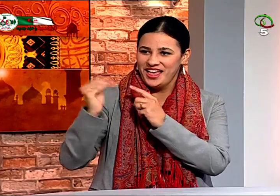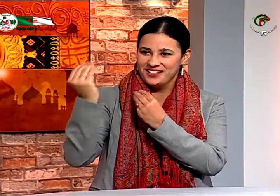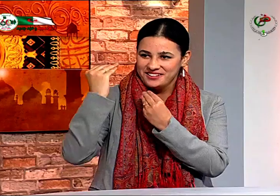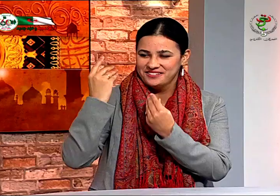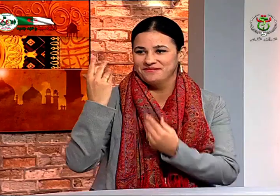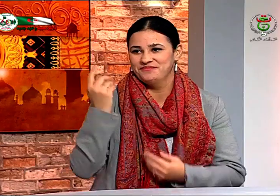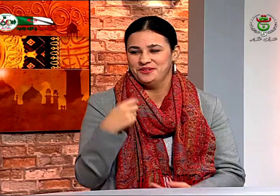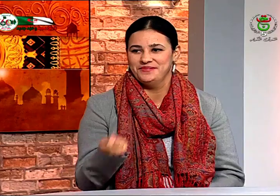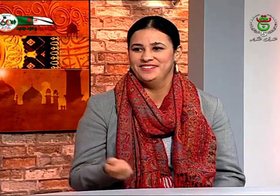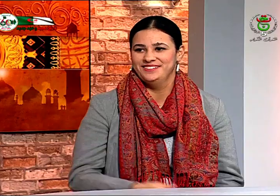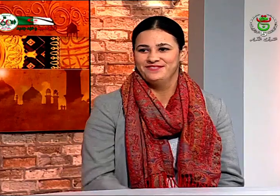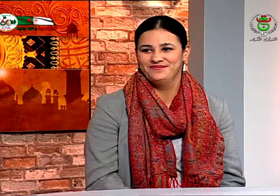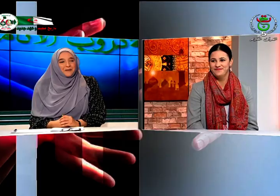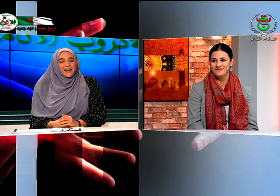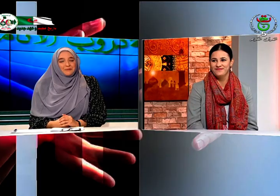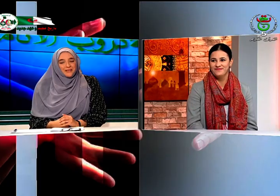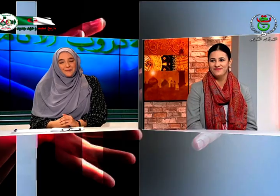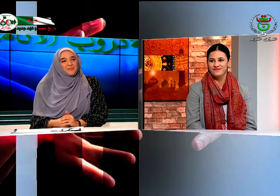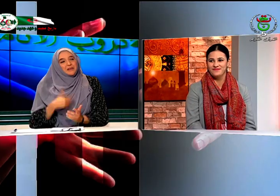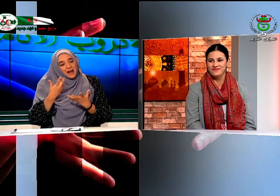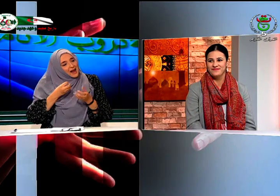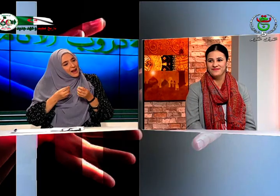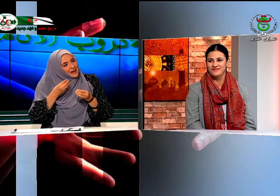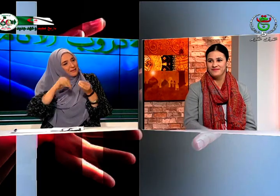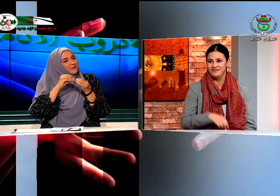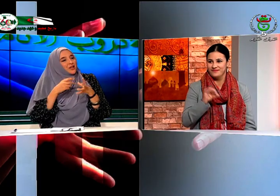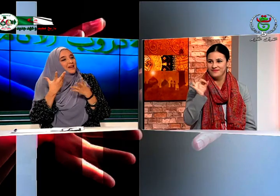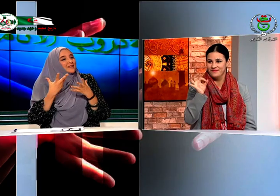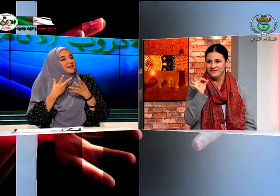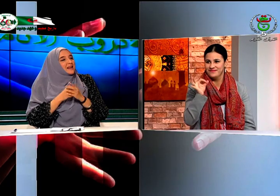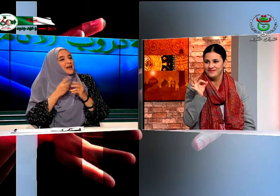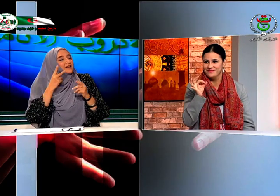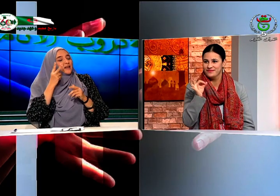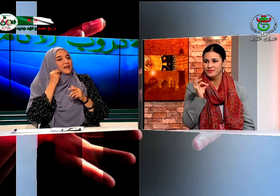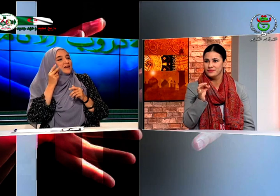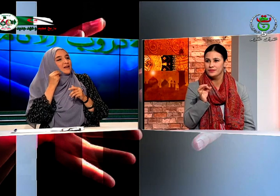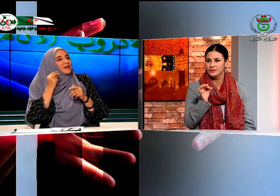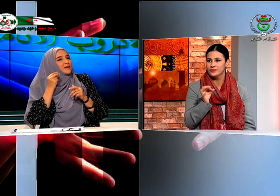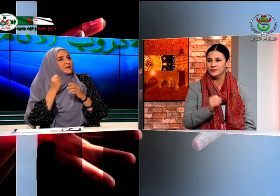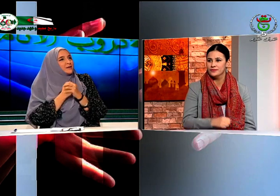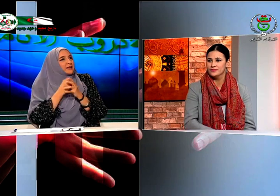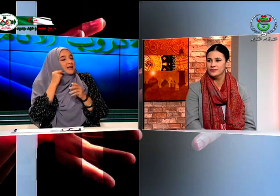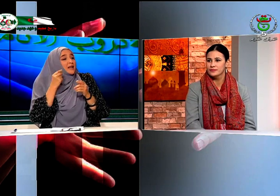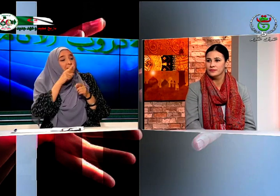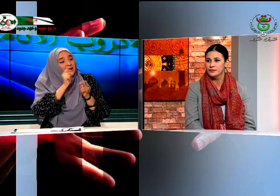فقد أنقذني من عالم الصم أضيفي شيئا يعني حكاية معك